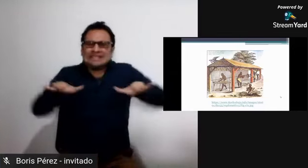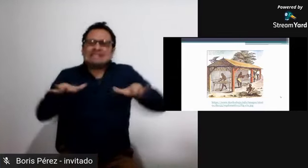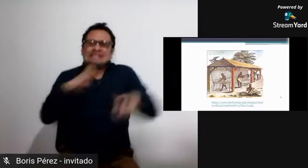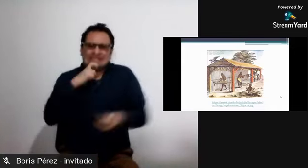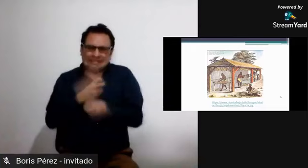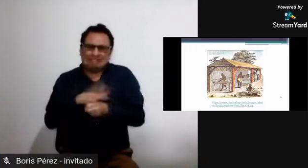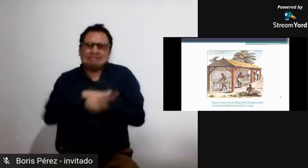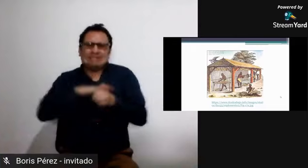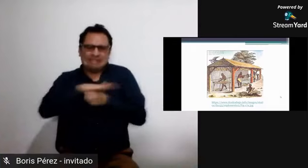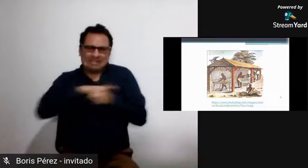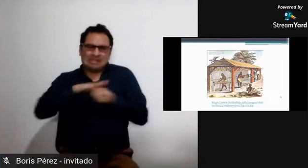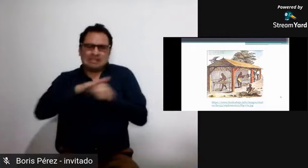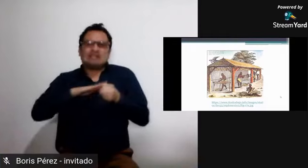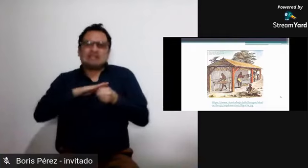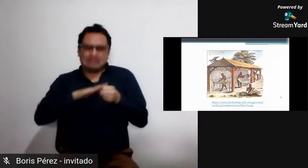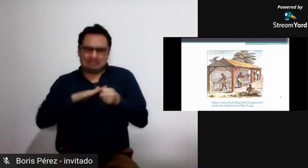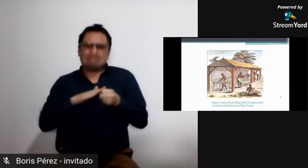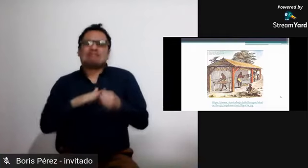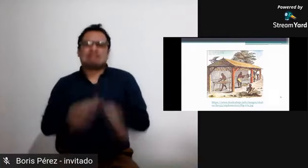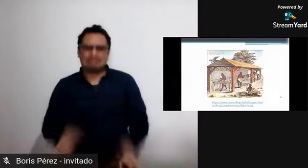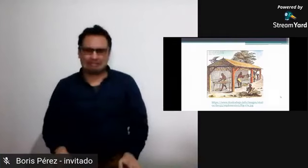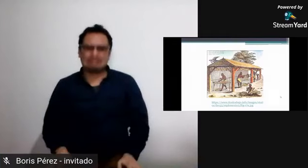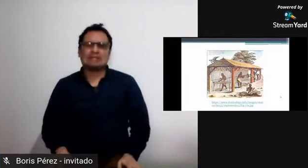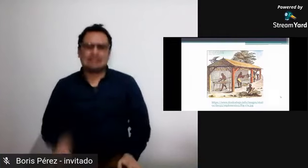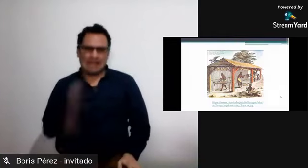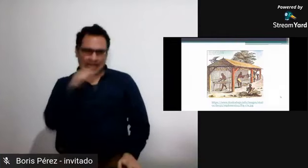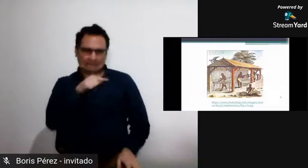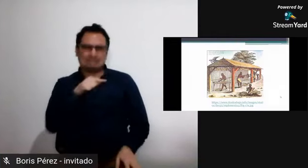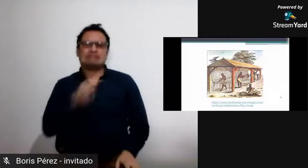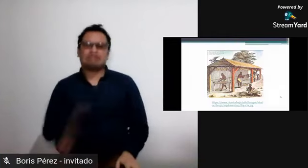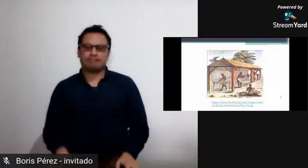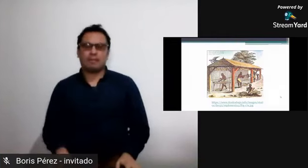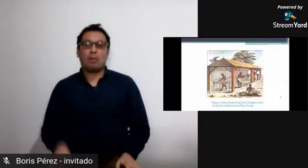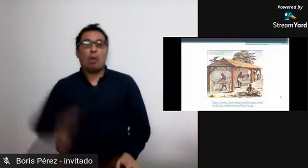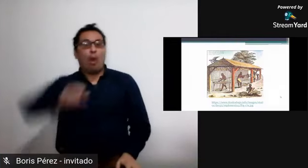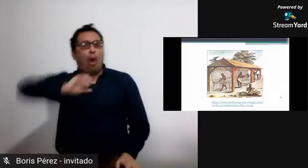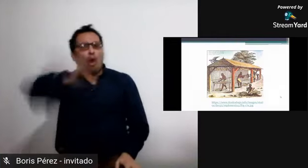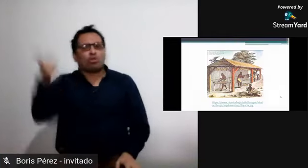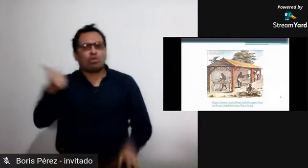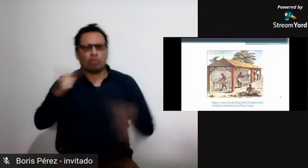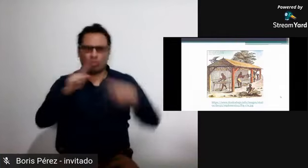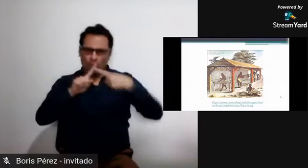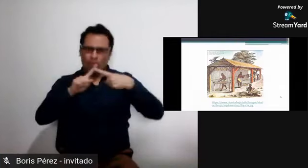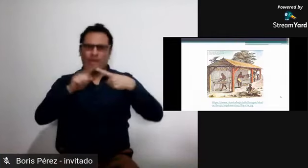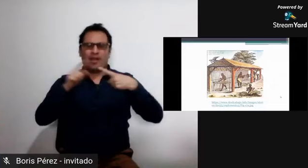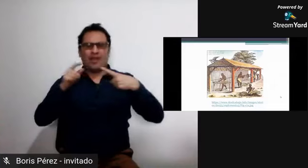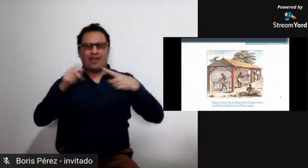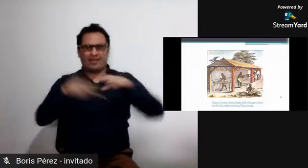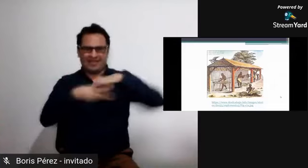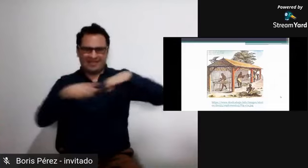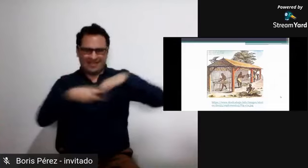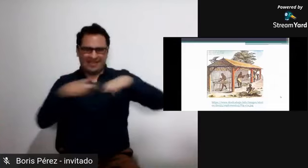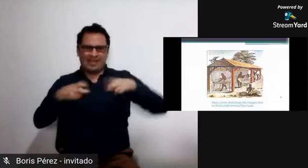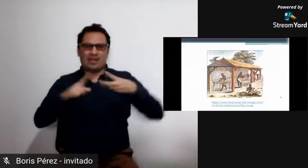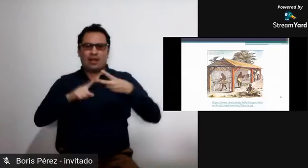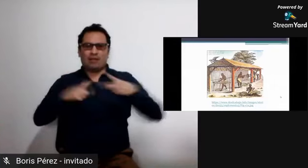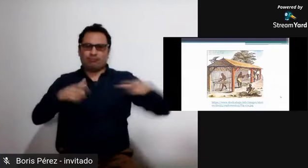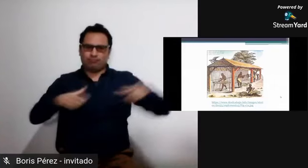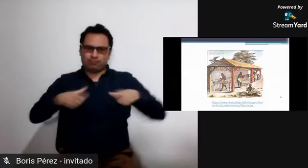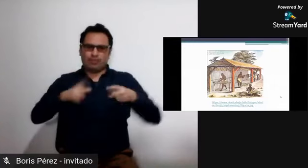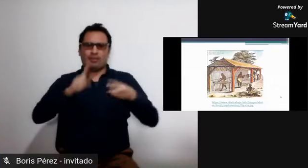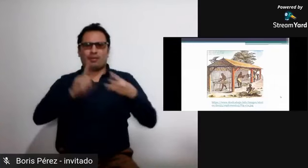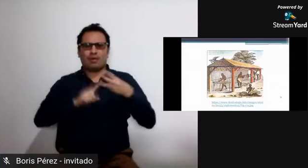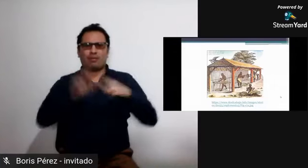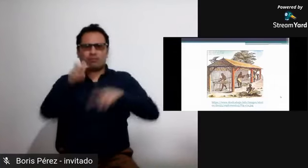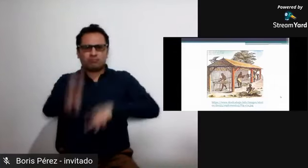donde podían permanecer luego de realizar sus labores en el campo y estas